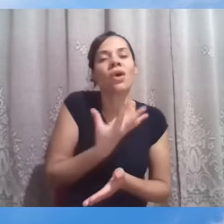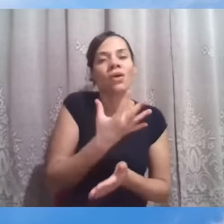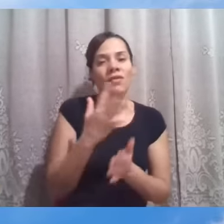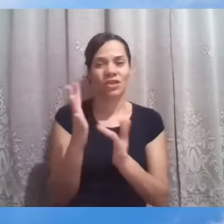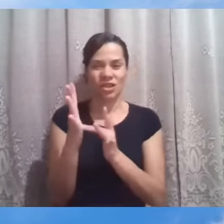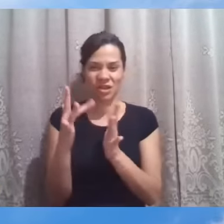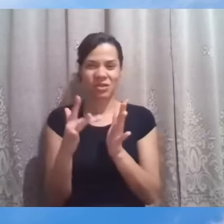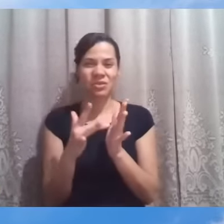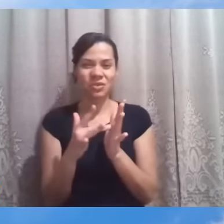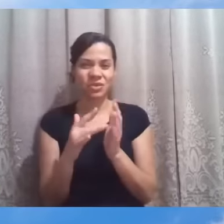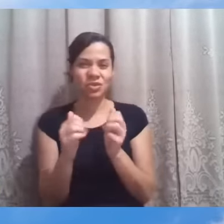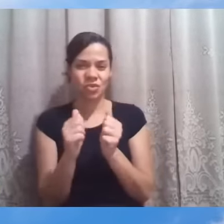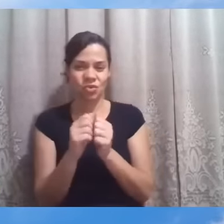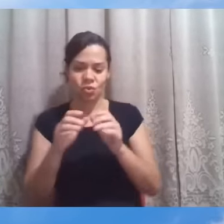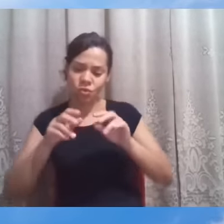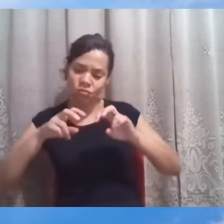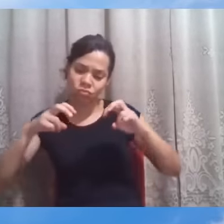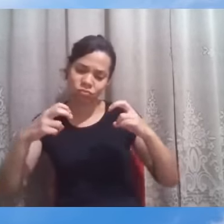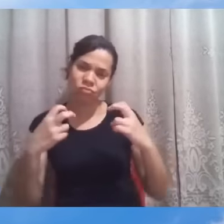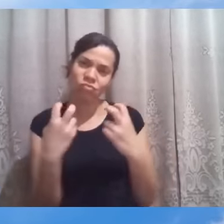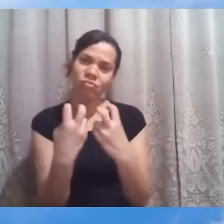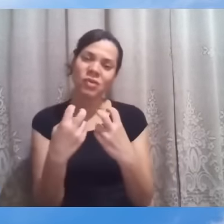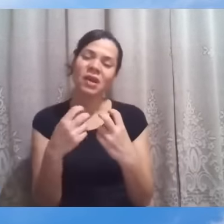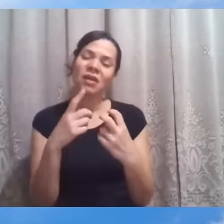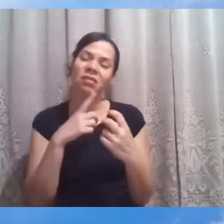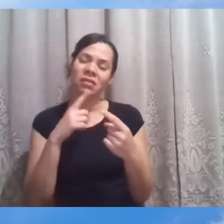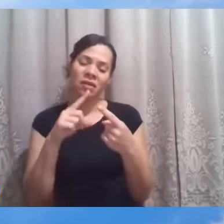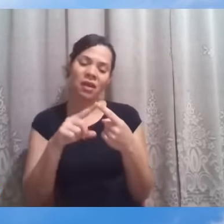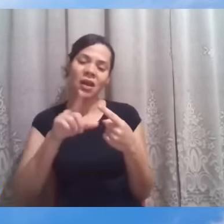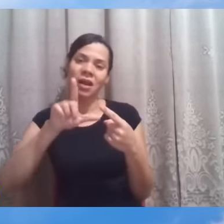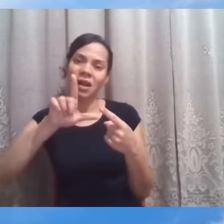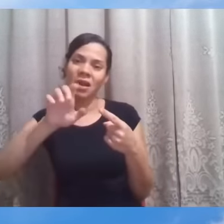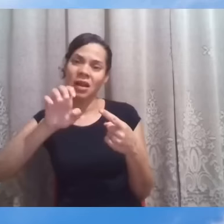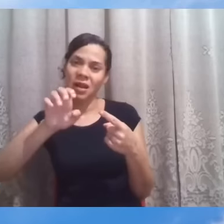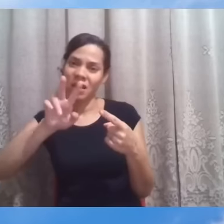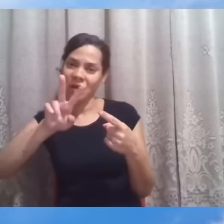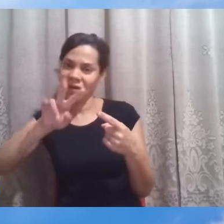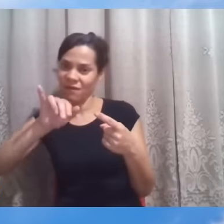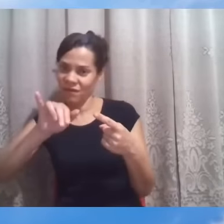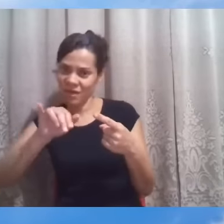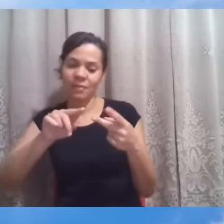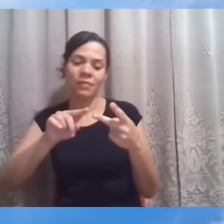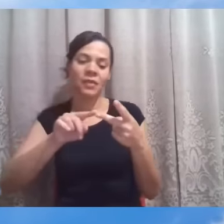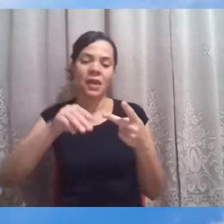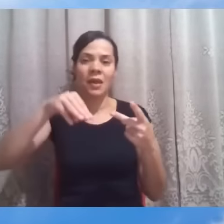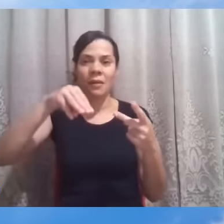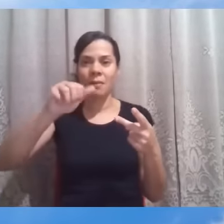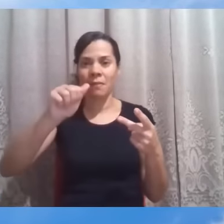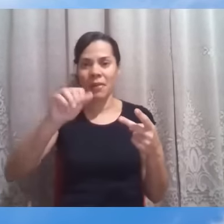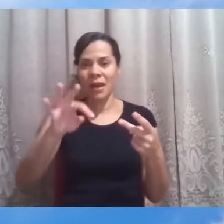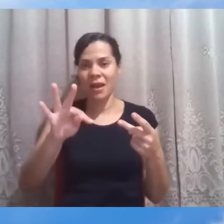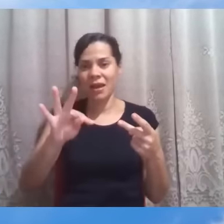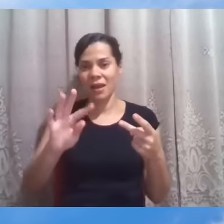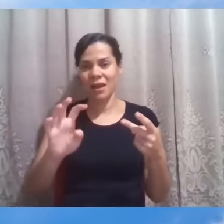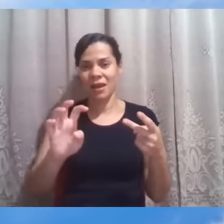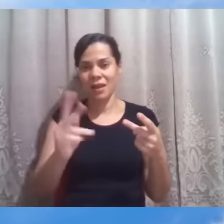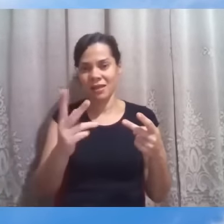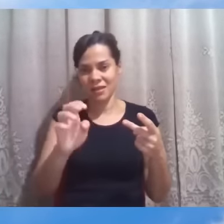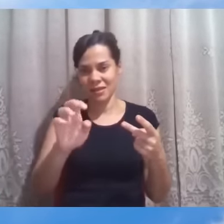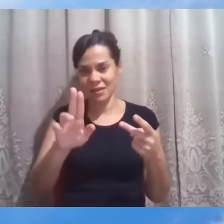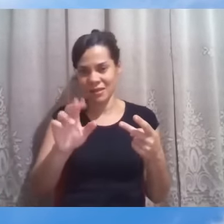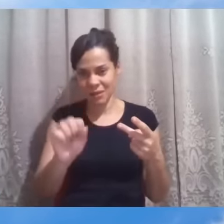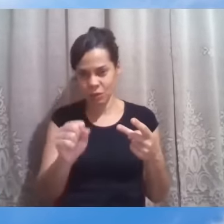Levi, Mateus, o que escreveria depois a versão mais completa do Sermão do Monte. E Jesus